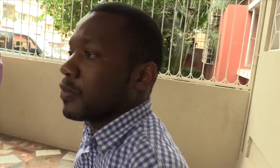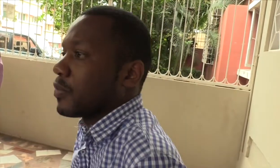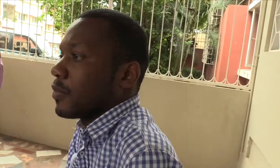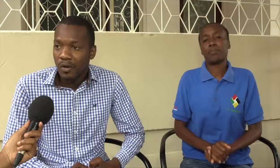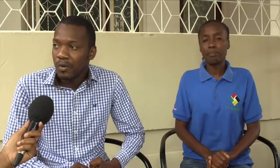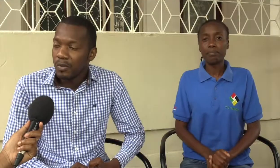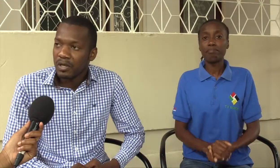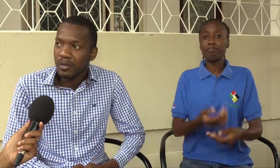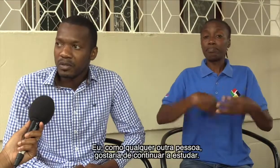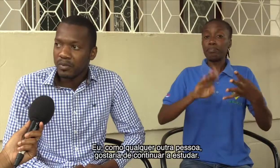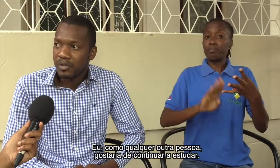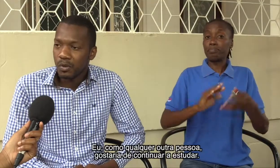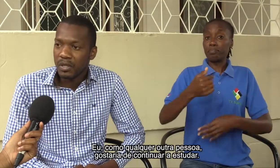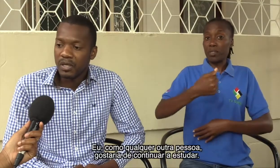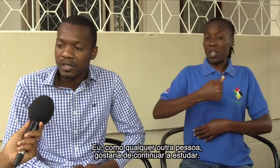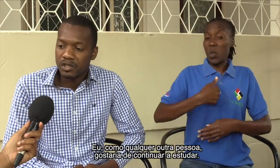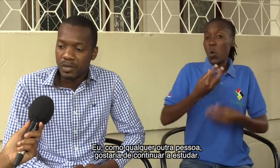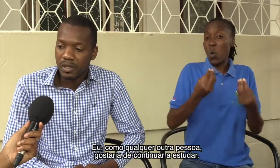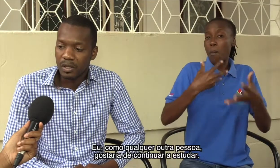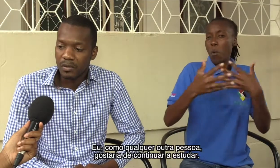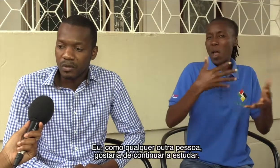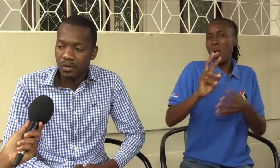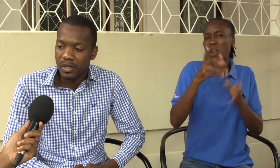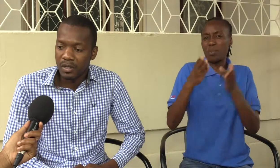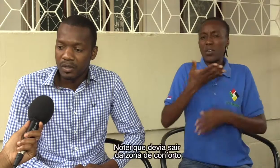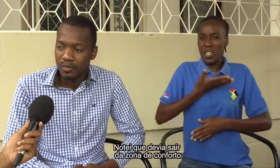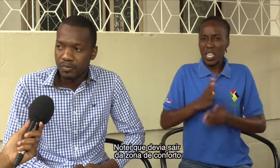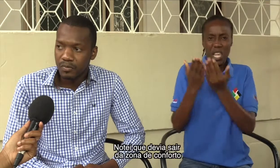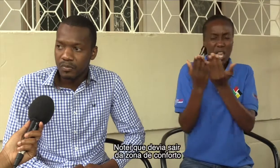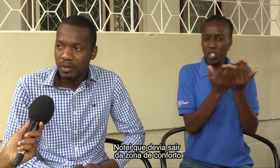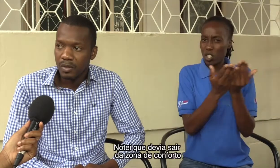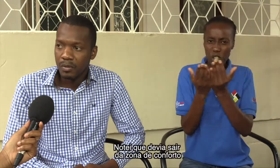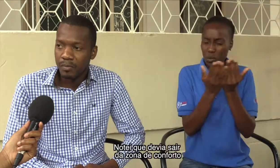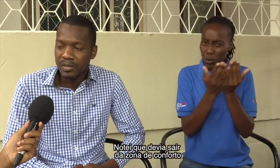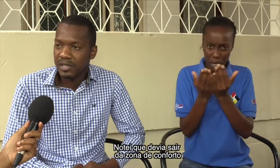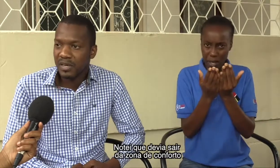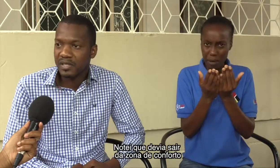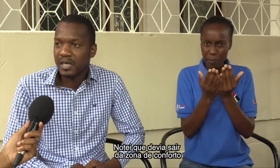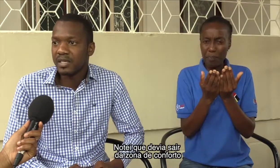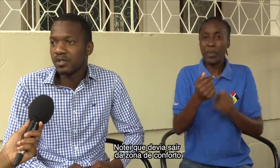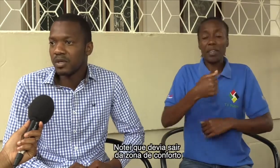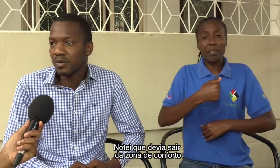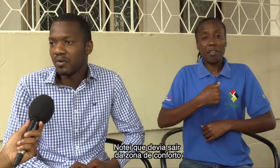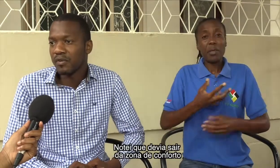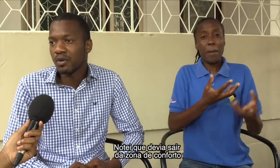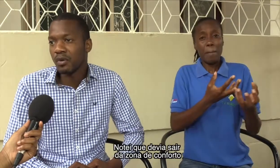Eu, como qualquer outra pessoa que iria estudar, eu notei que... Precisava sair da zona de conforto e